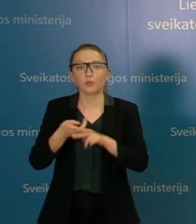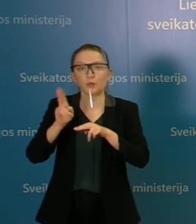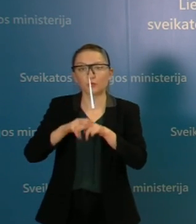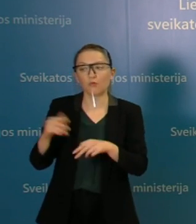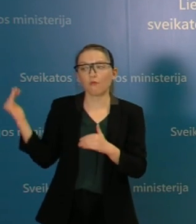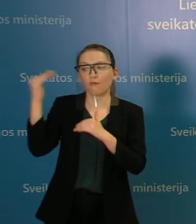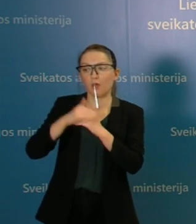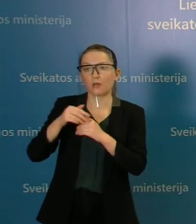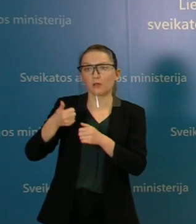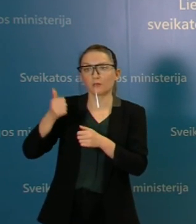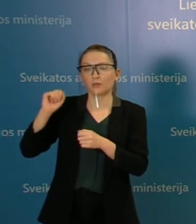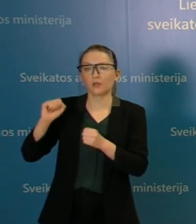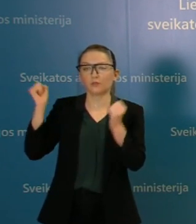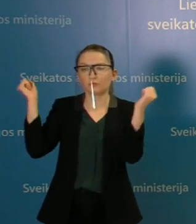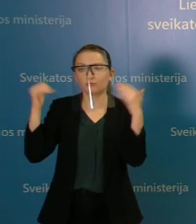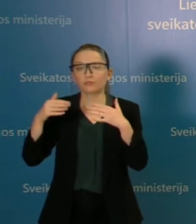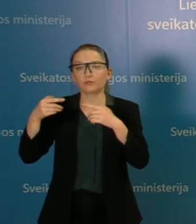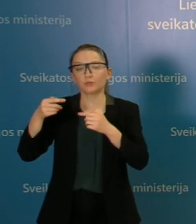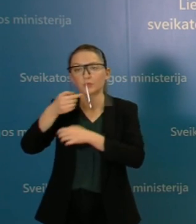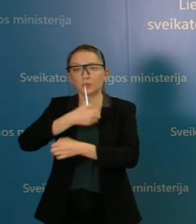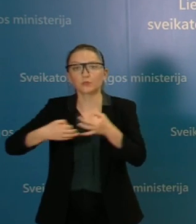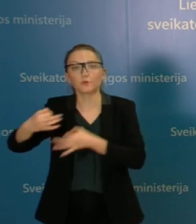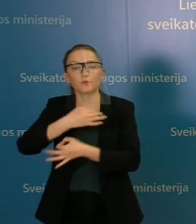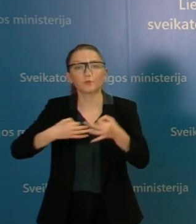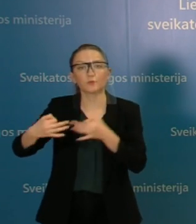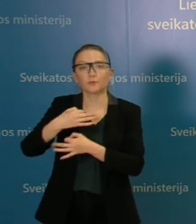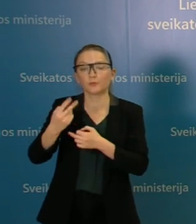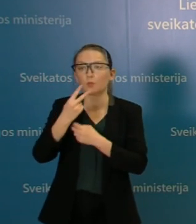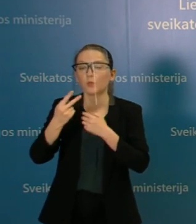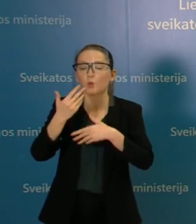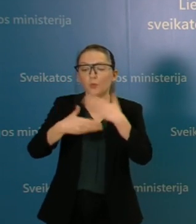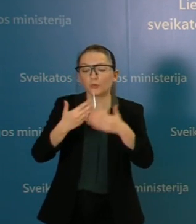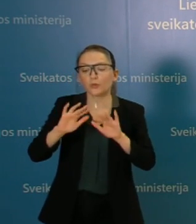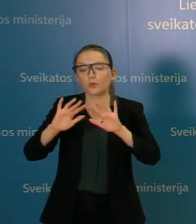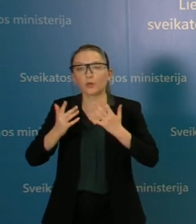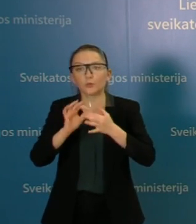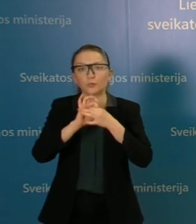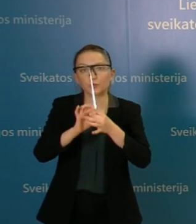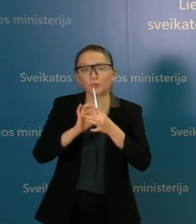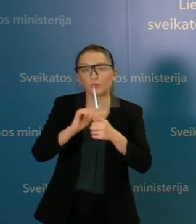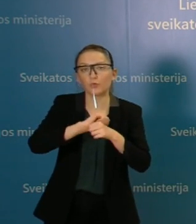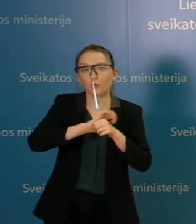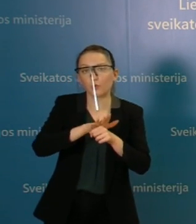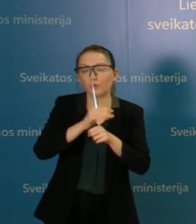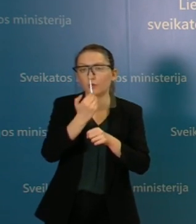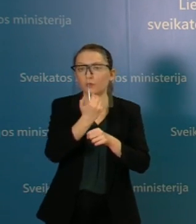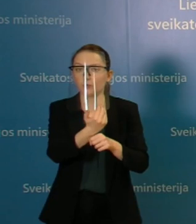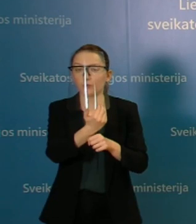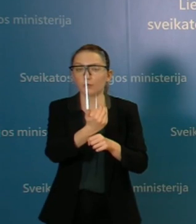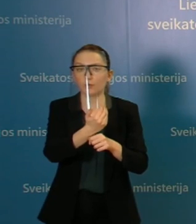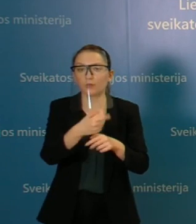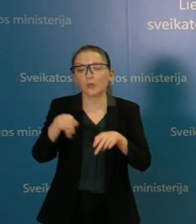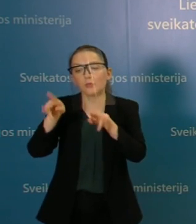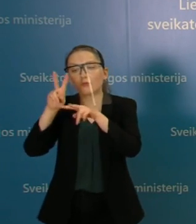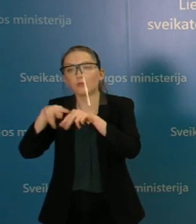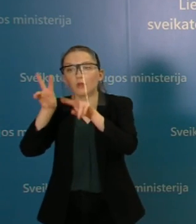susirinkę specialistai peržiūrinėjo visus procesus, kurie yra susiję tiek su žydinių